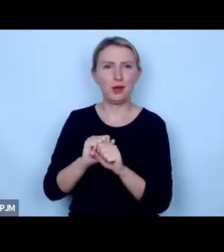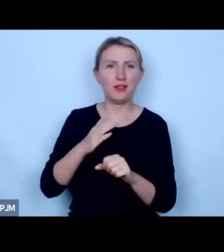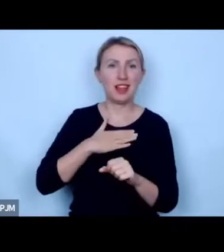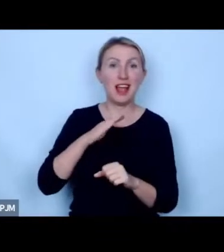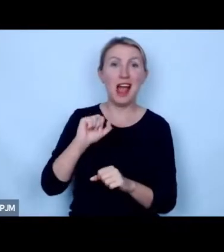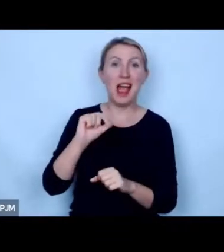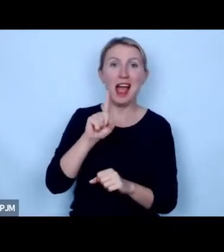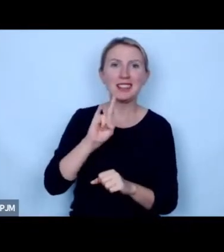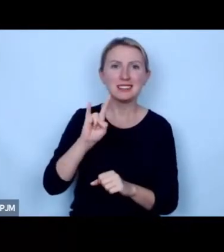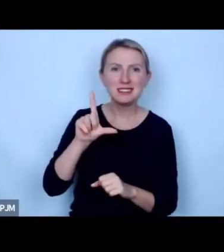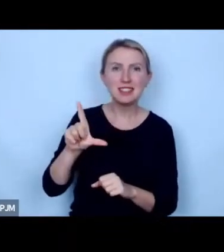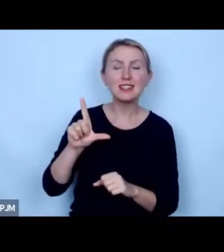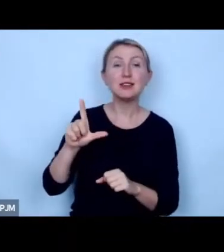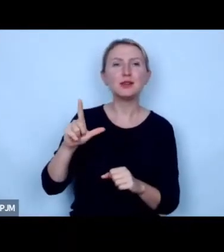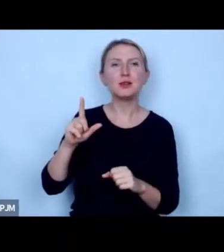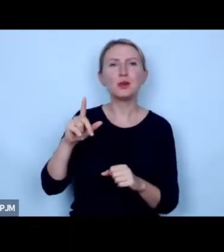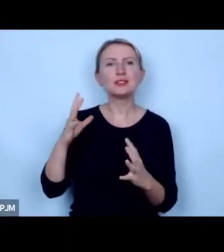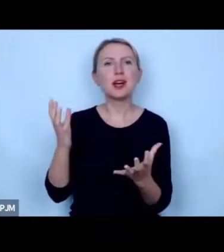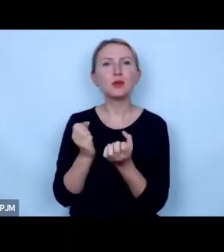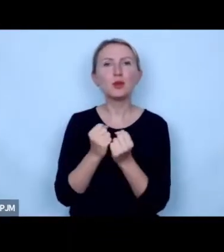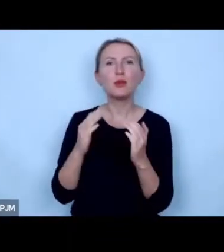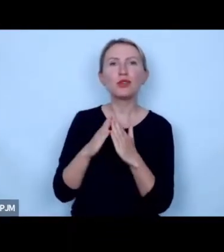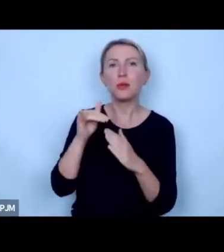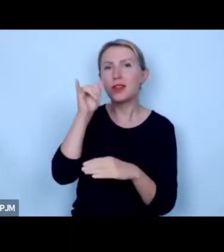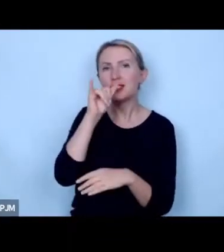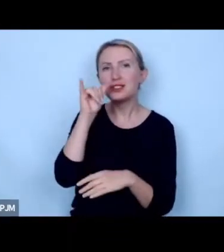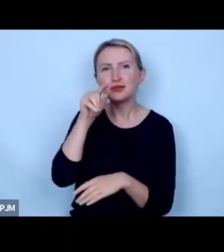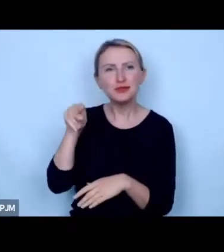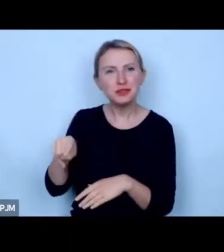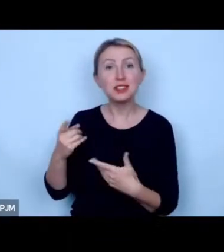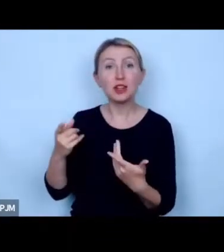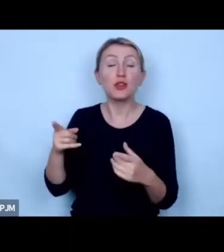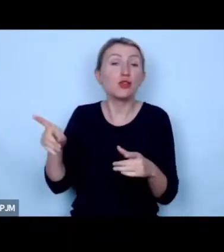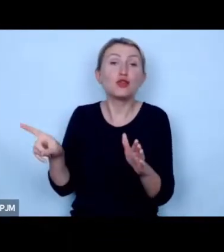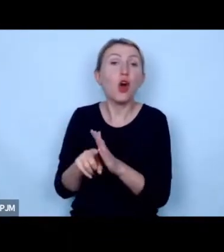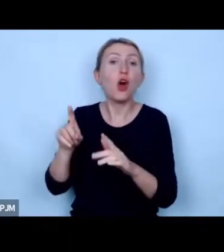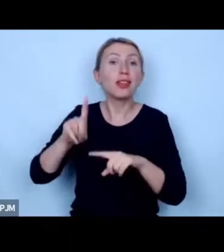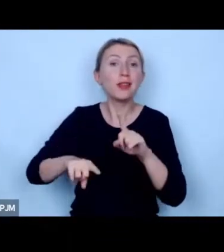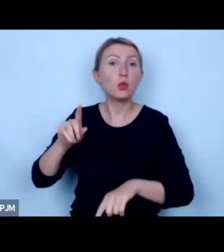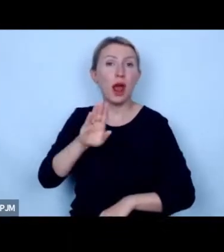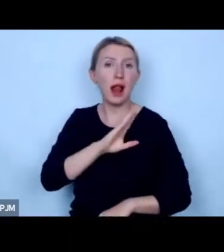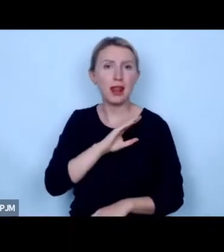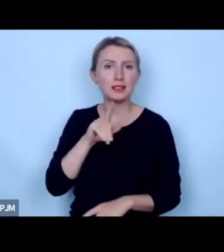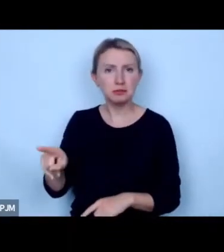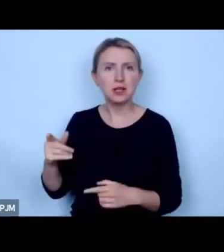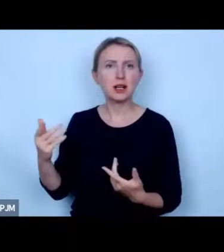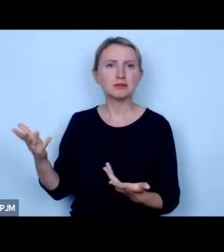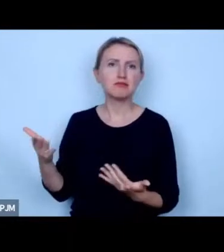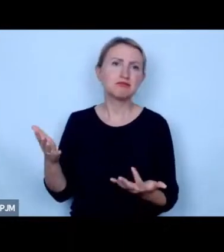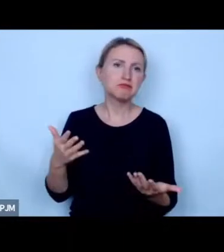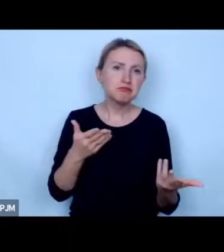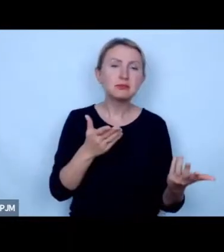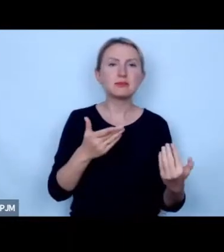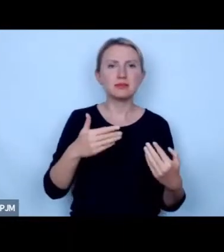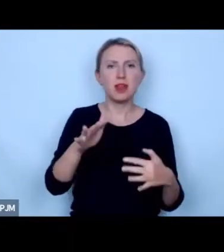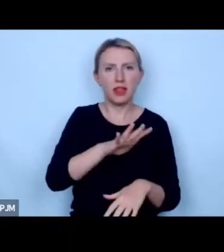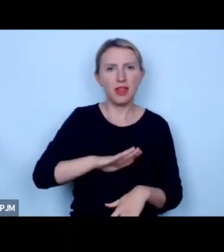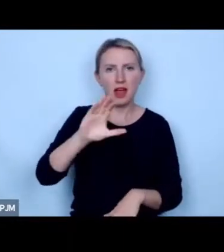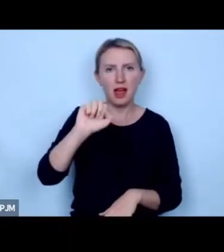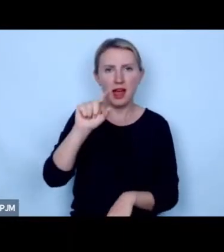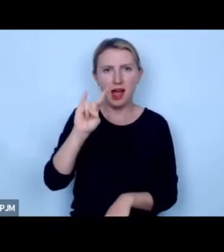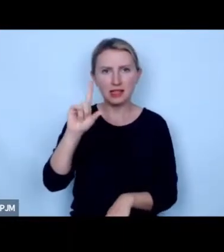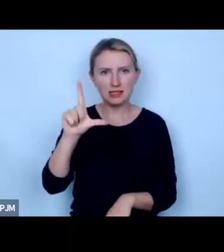azylu które znajdują swój dom do swojej naturalnej śmierci na terenie azylu